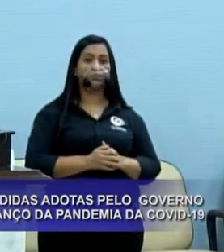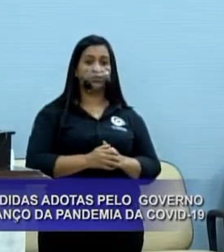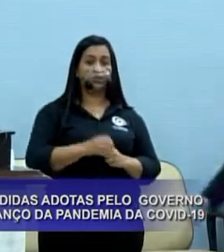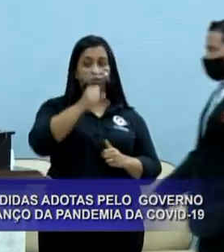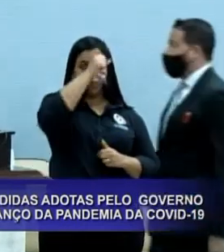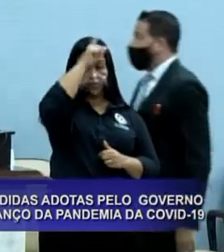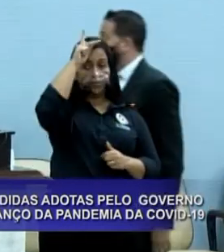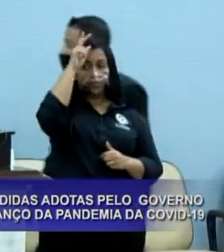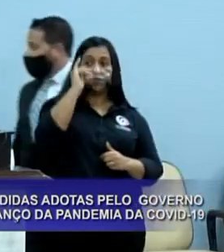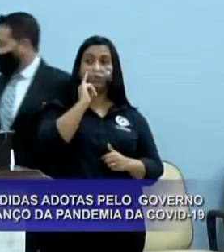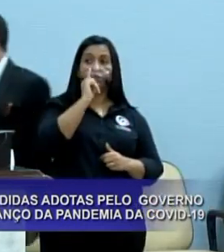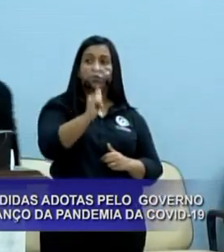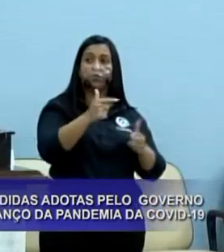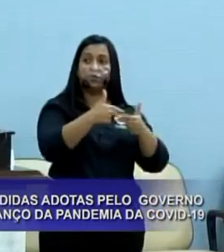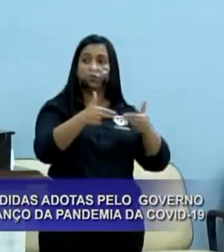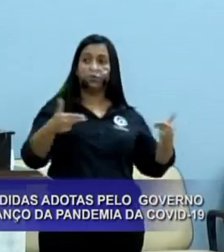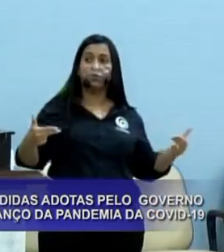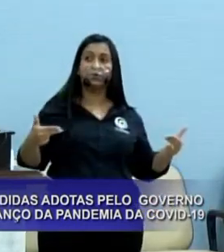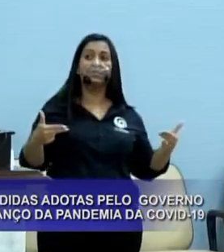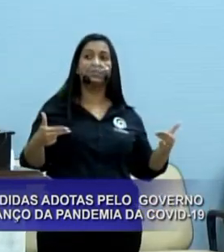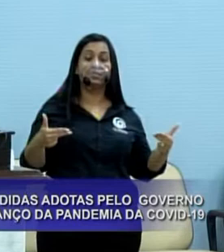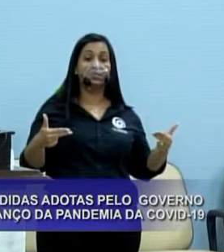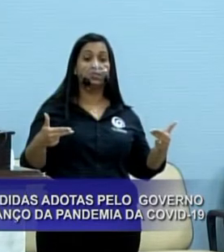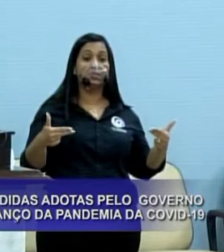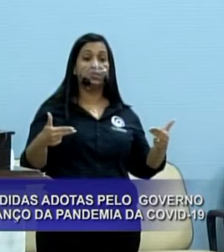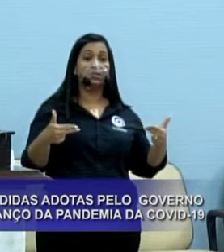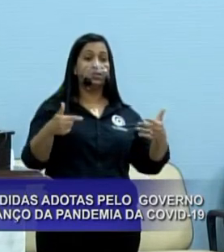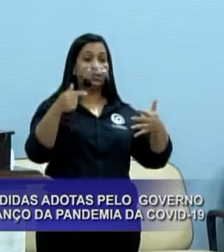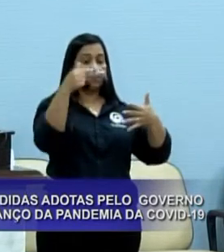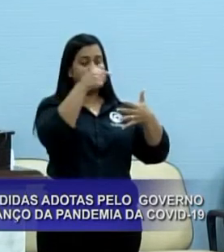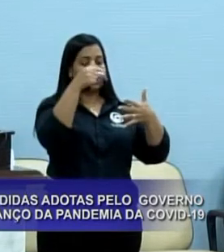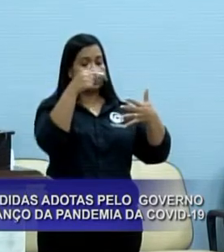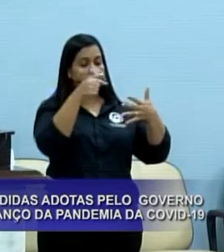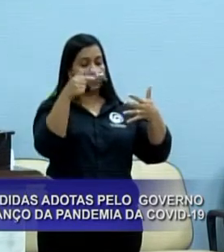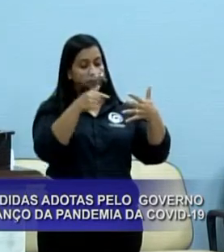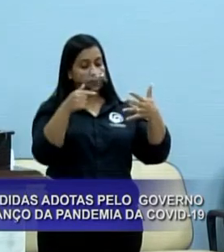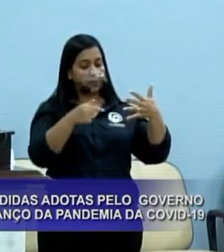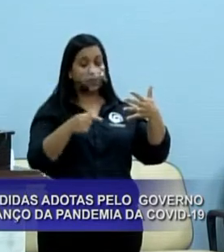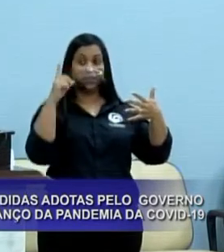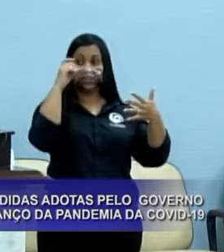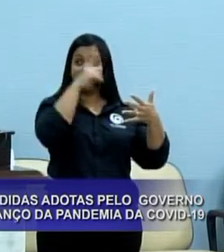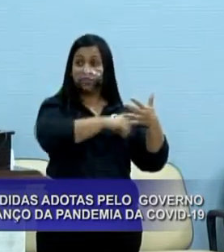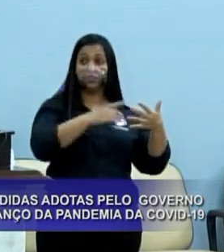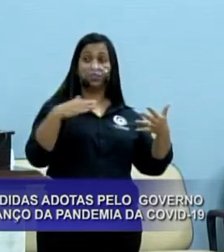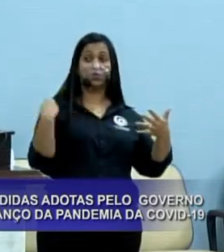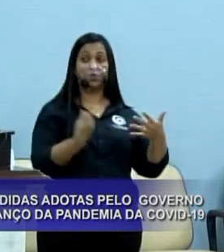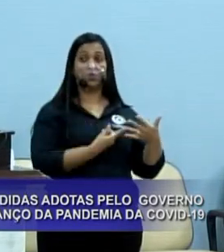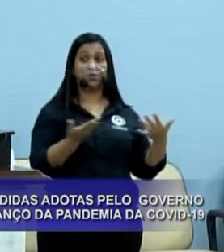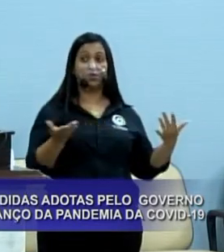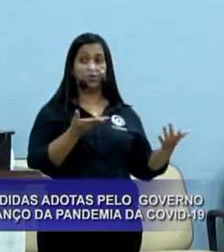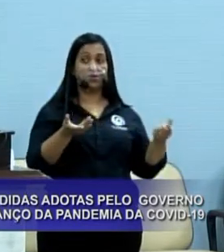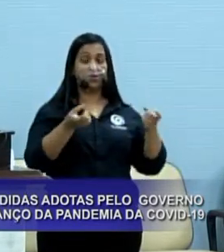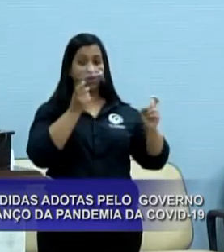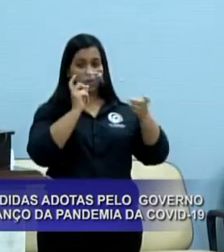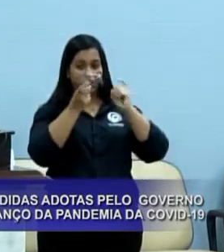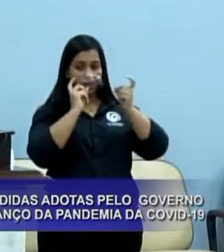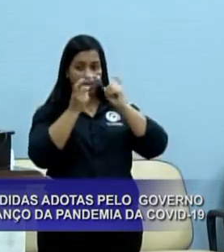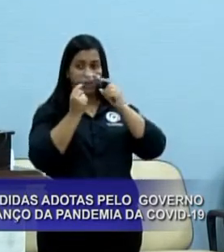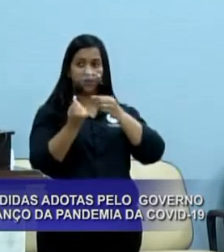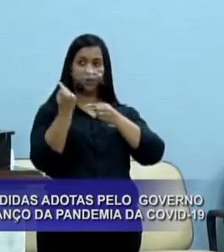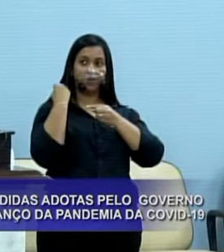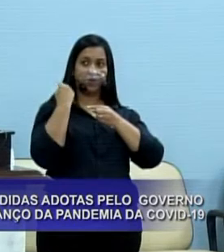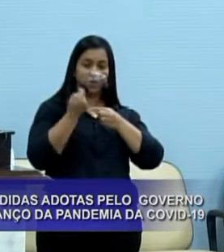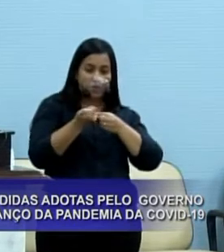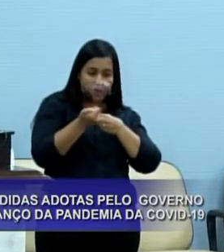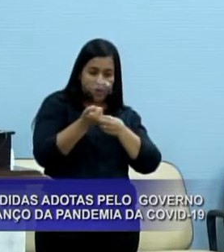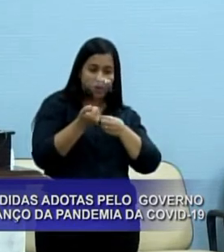que geram críticas, medidas difíceis, estivemos reunidos agora, pouco antes da, nessa